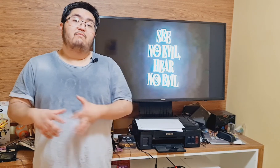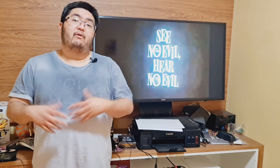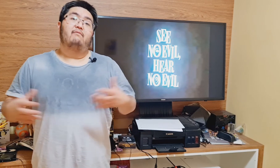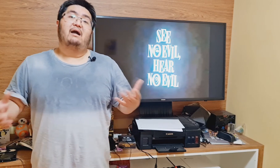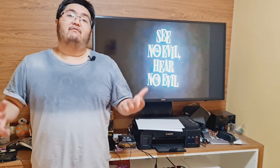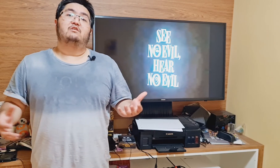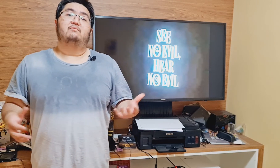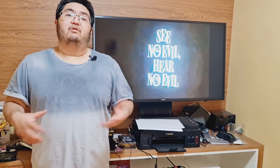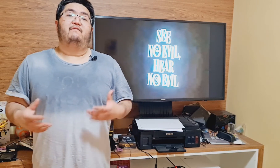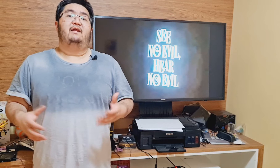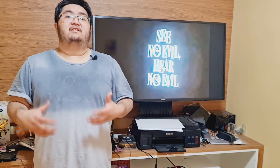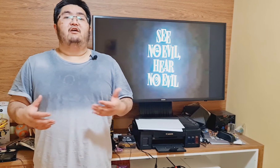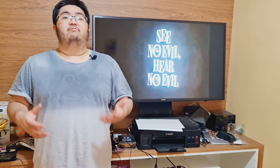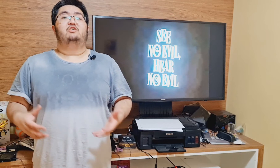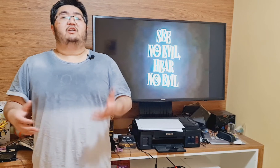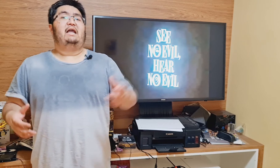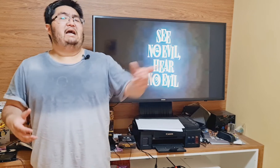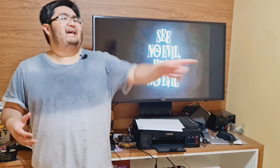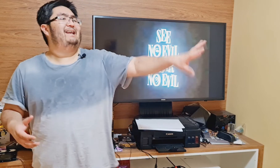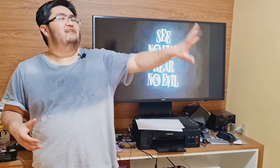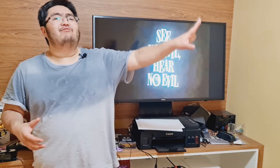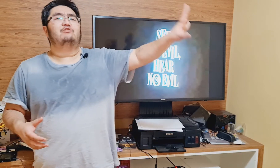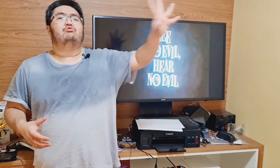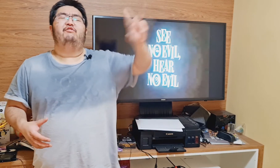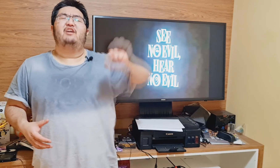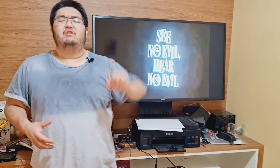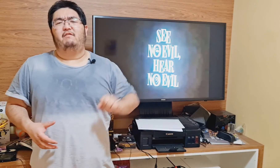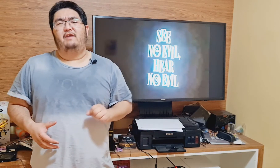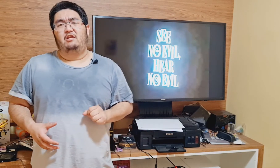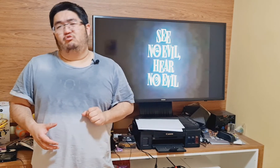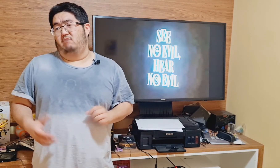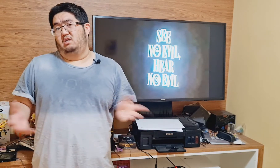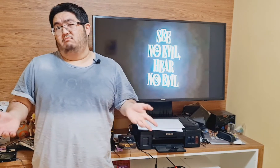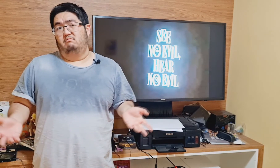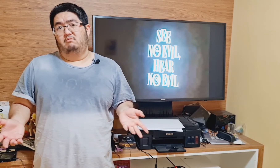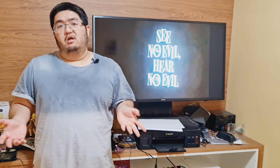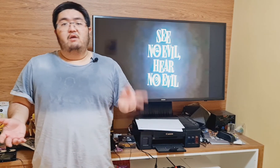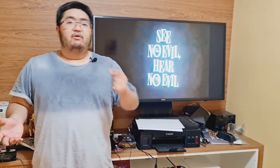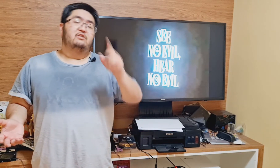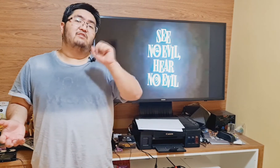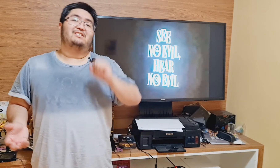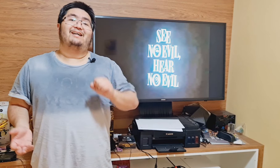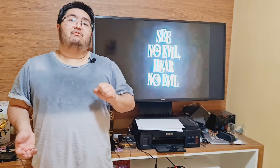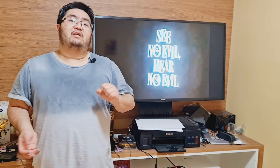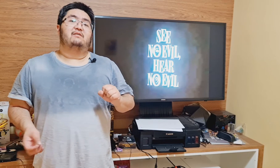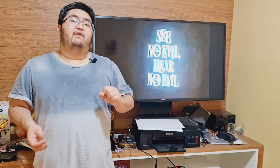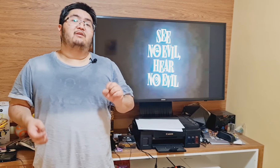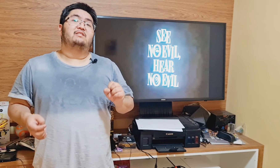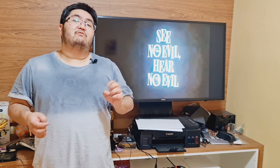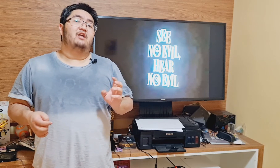improvável de se poder falar de realmente que aquela área nunca sofreu interferência humana. Por isso, eu destaco dessa forma dizendo que é